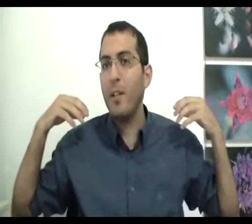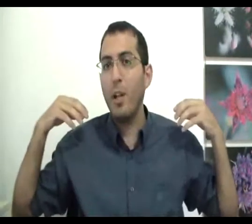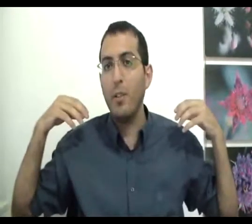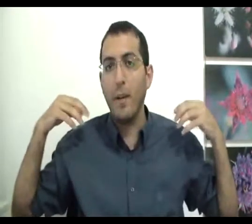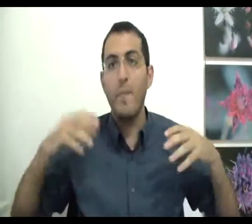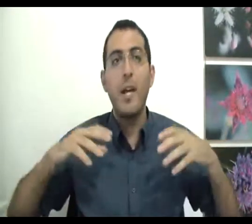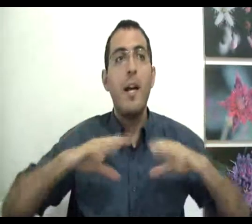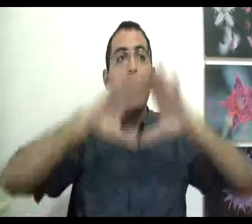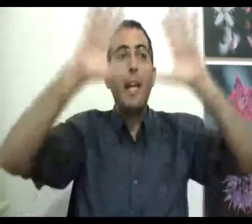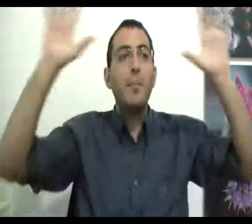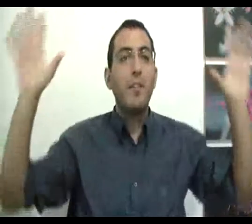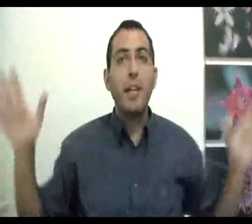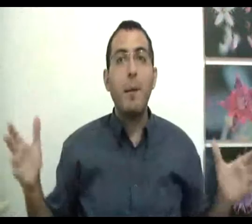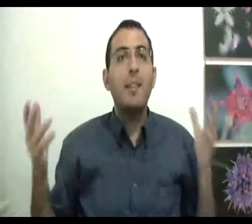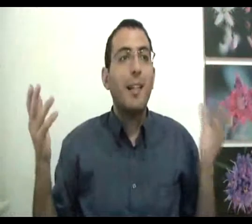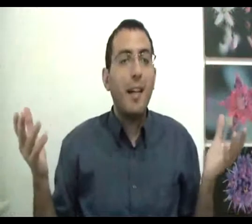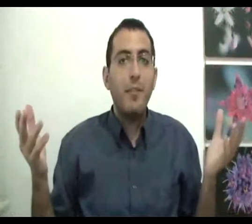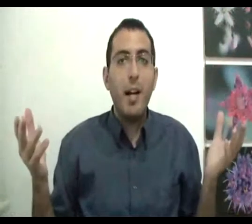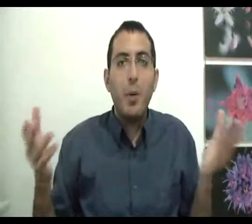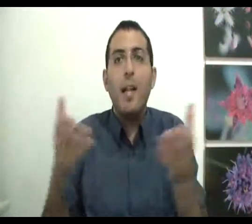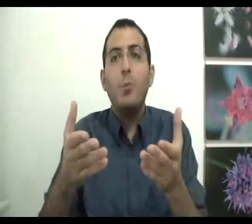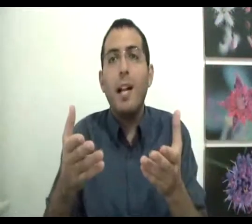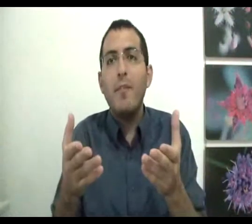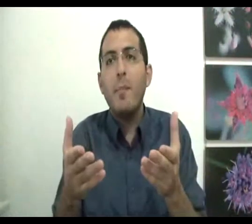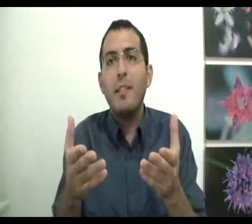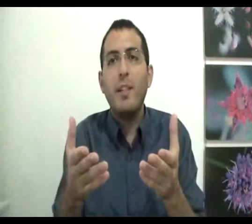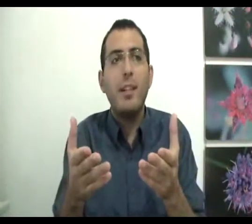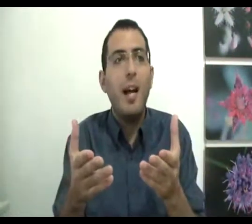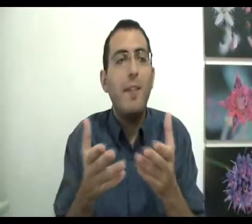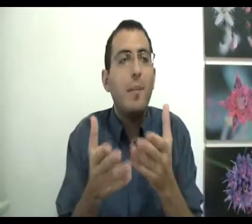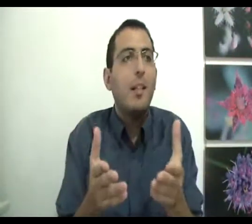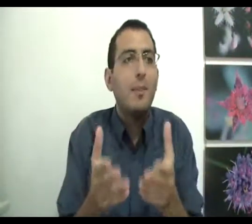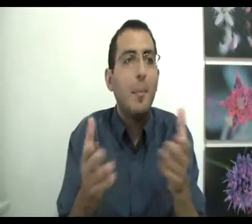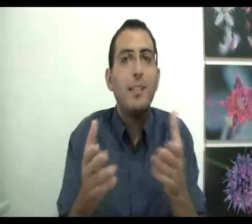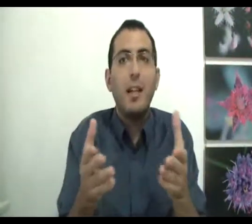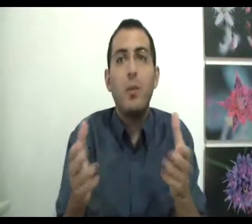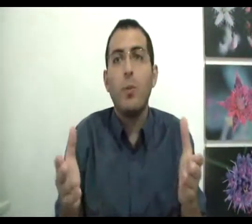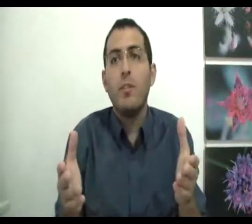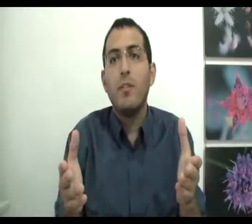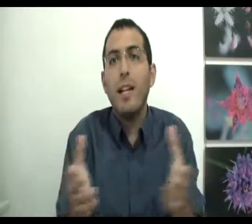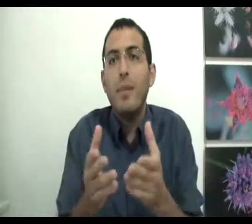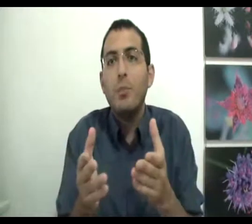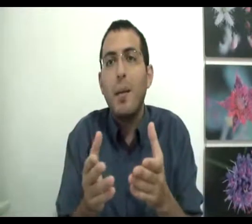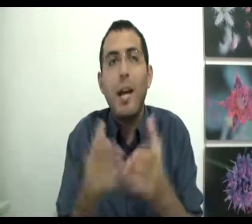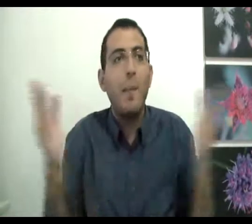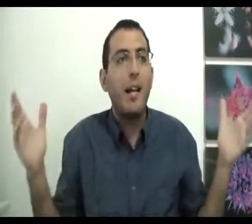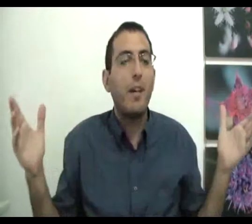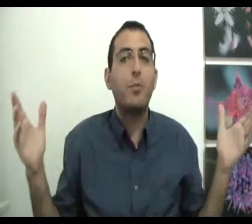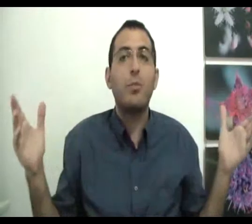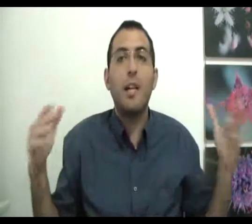הגדולה יותר. אם תבואים מה מטרת החברה, אולי תוכל להבין מה תפקידך, אבל אם אתה נמצא באיזה ארגון, ואין לך מושג בכלל מה החברה הזאת עושה,